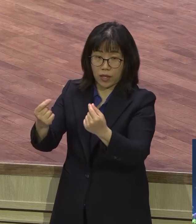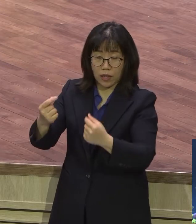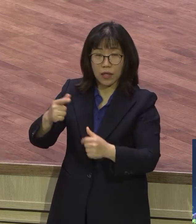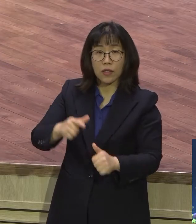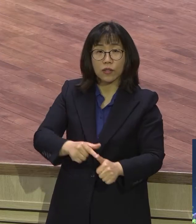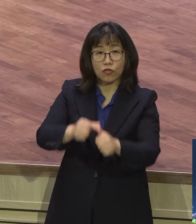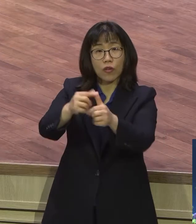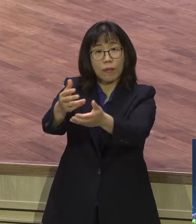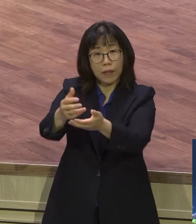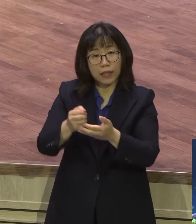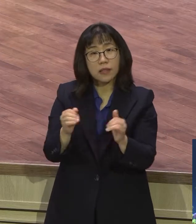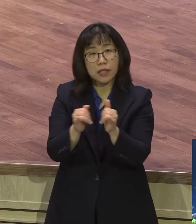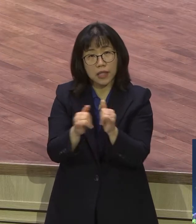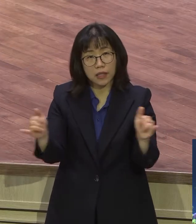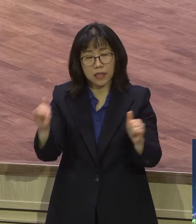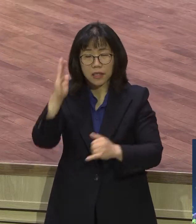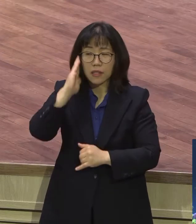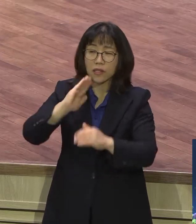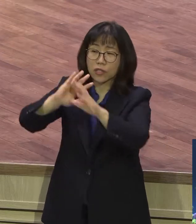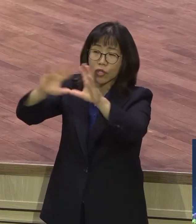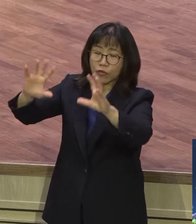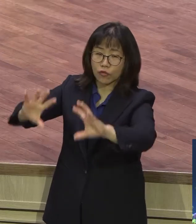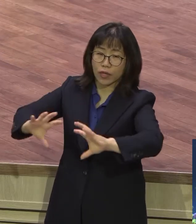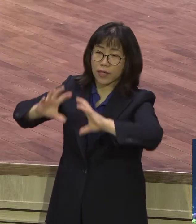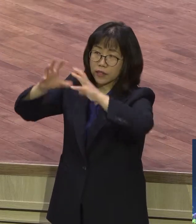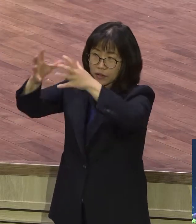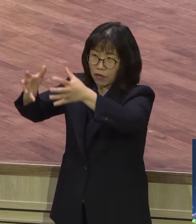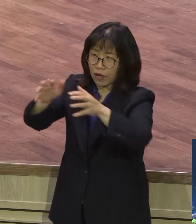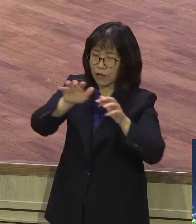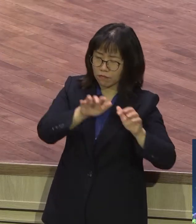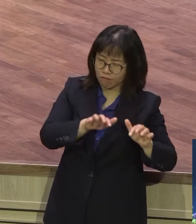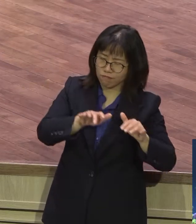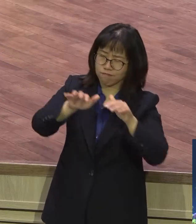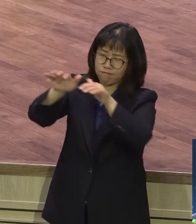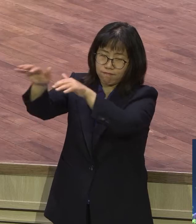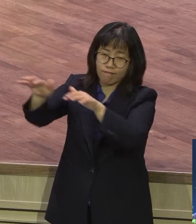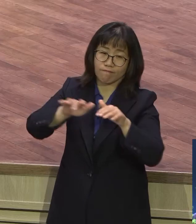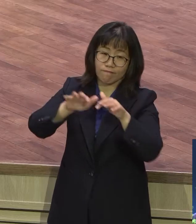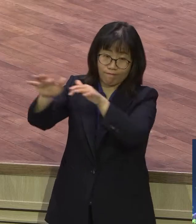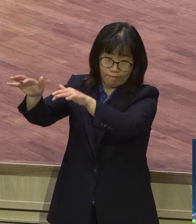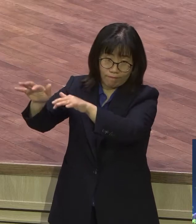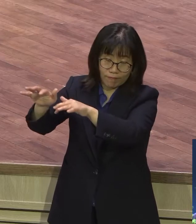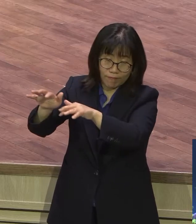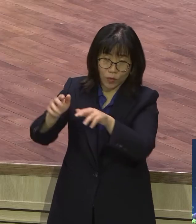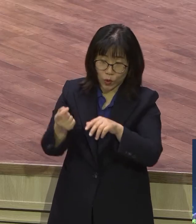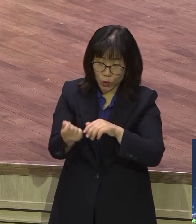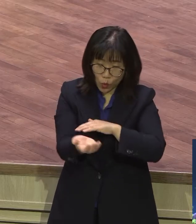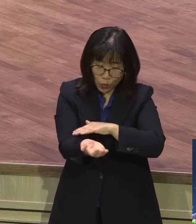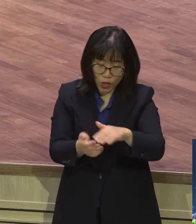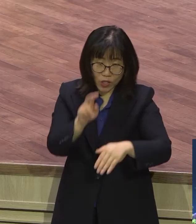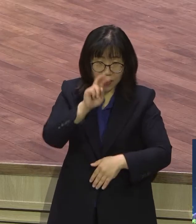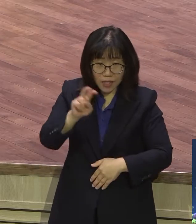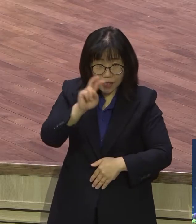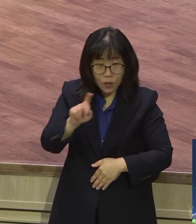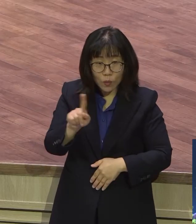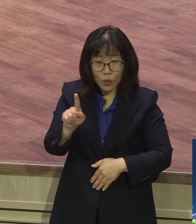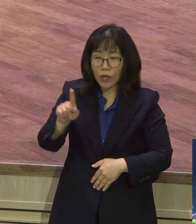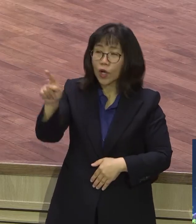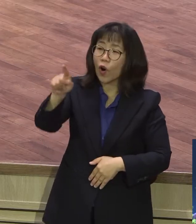천국으로 우리가 찬송 불렀잖아요 거기 있어 거기 있어 바울도 있고 다위도 있고 요셉도